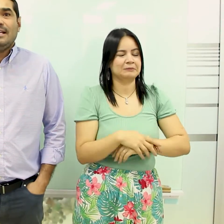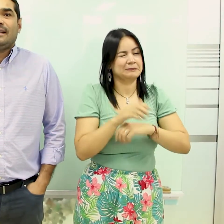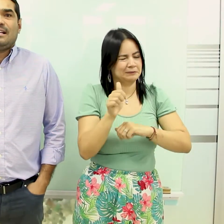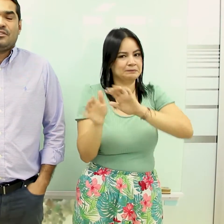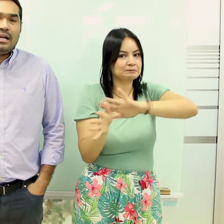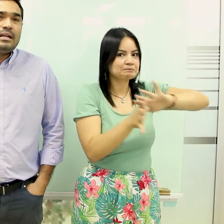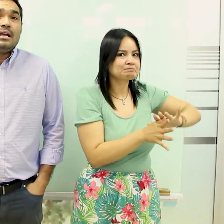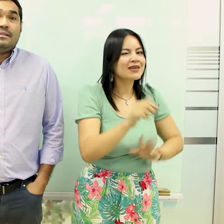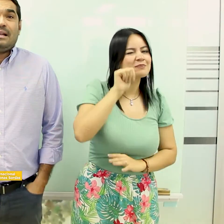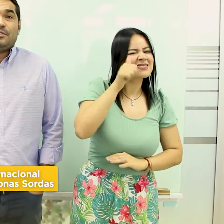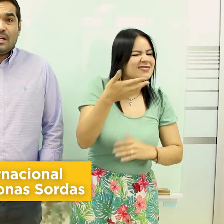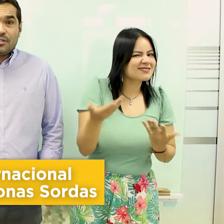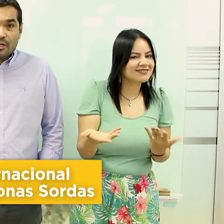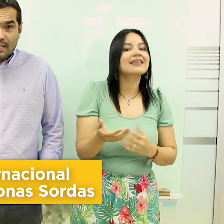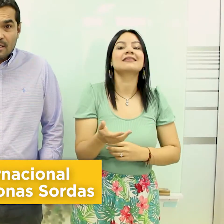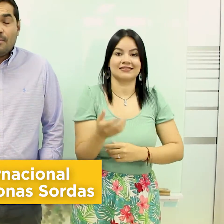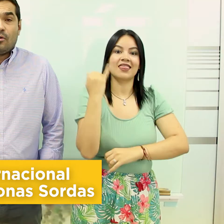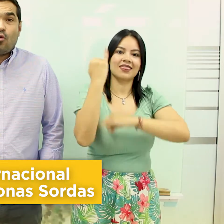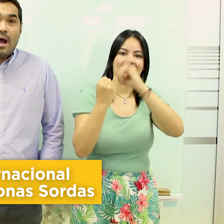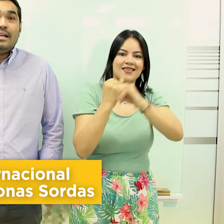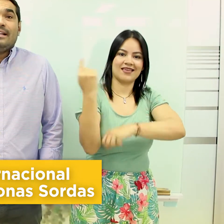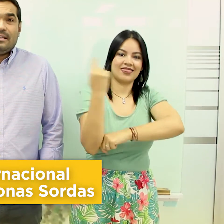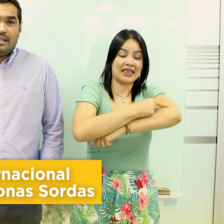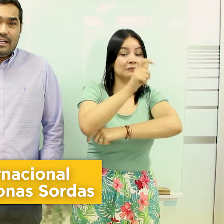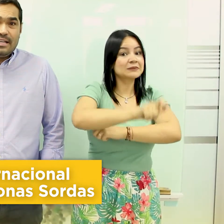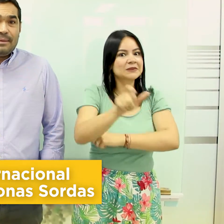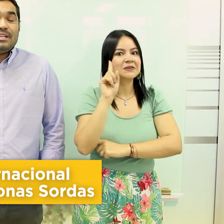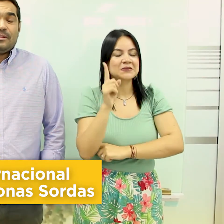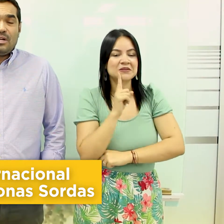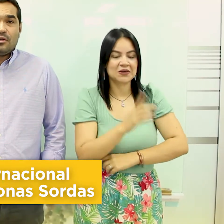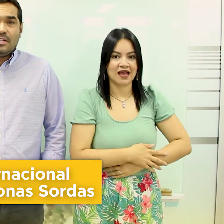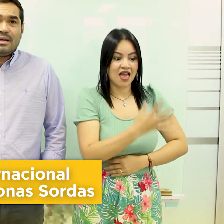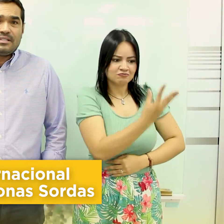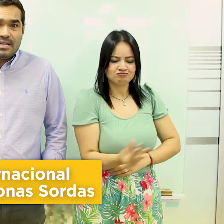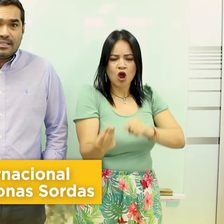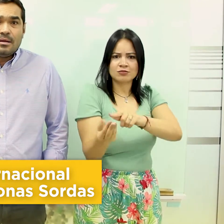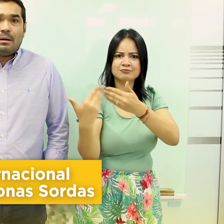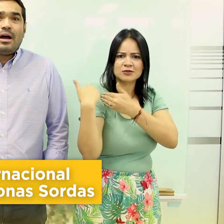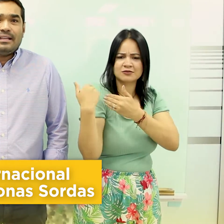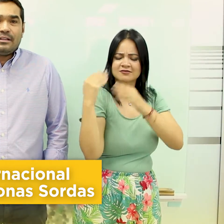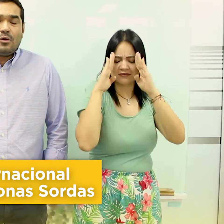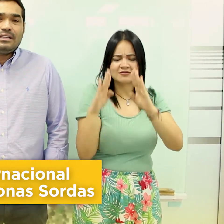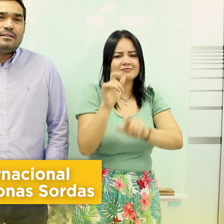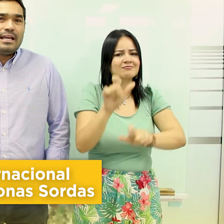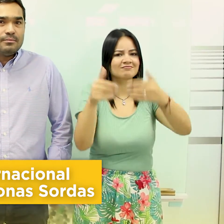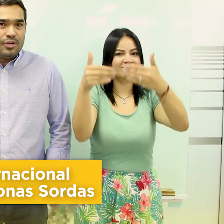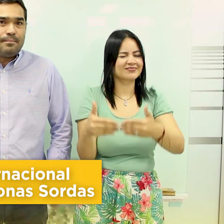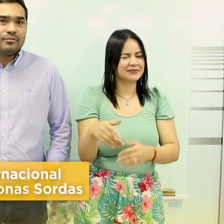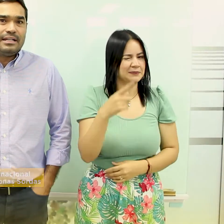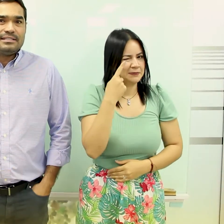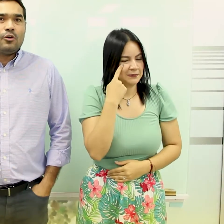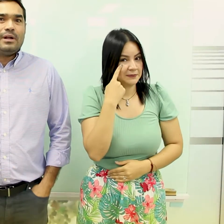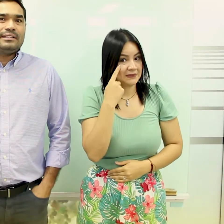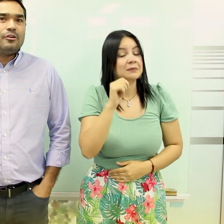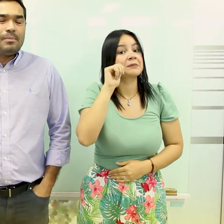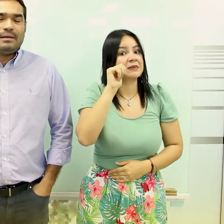el Día Internacional de las Personas Sordas, por lo cual desde la Gerencia de Personas con Discapacidad vamos a tener dos actividades muy